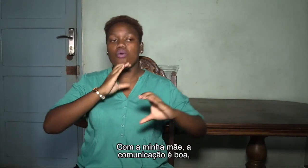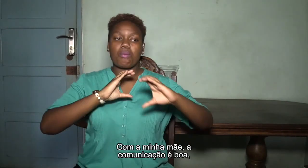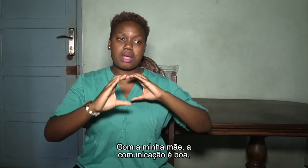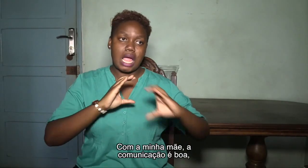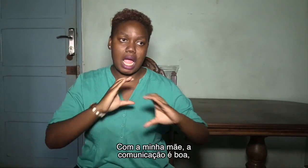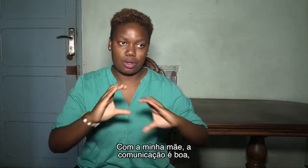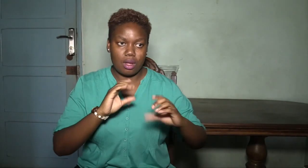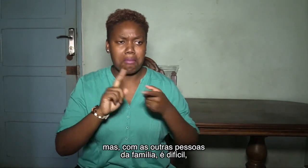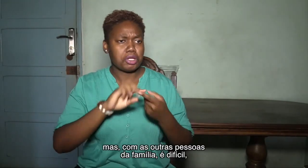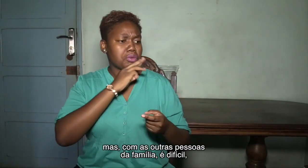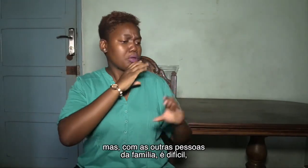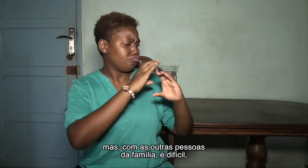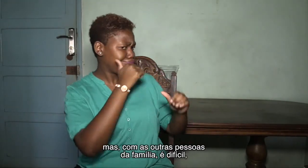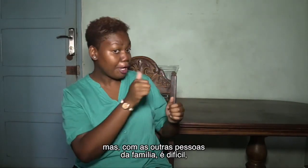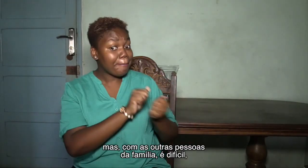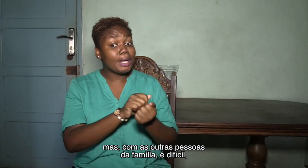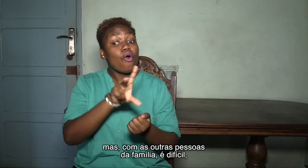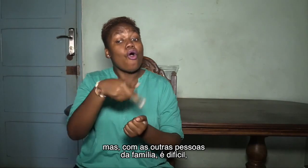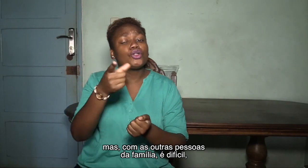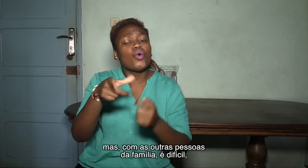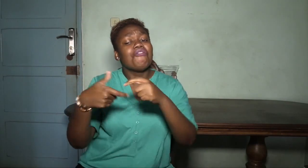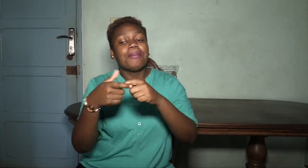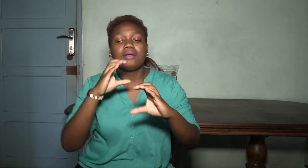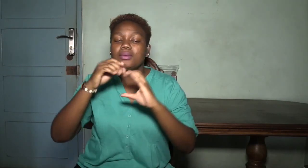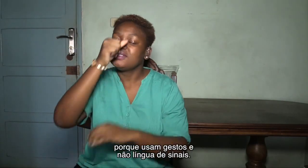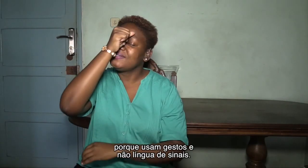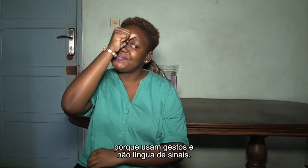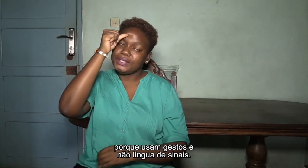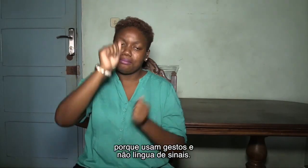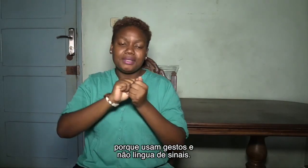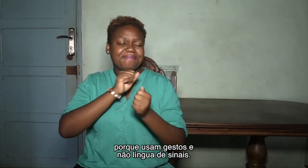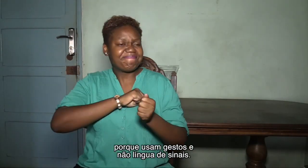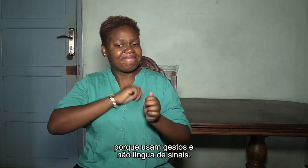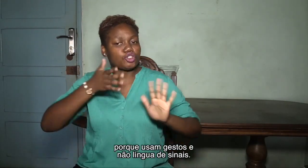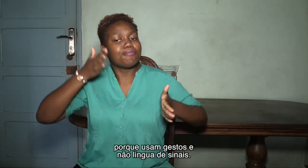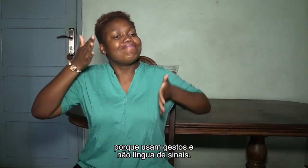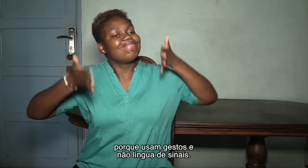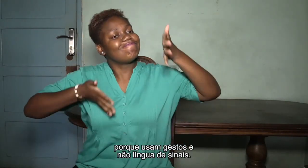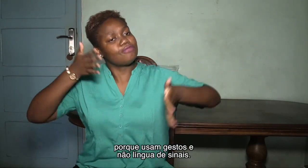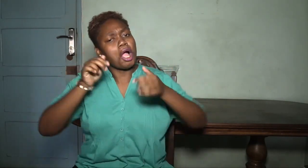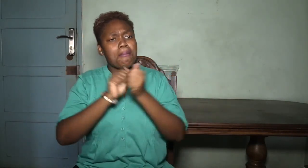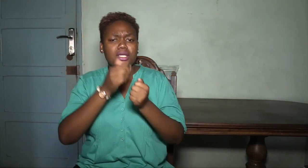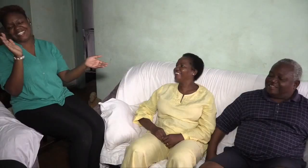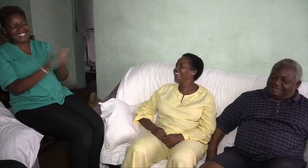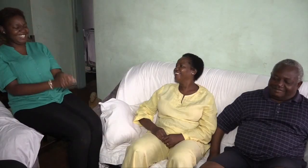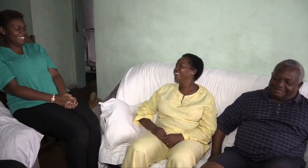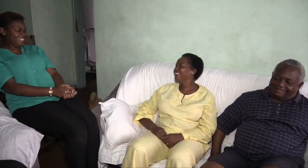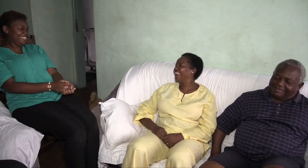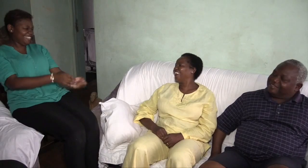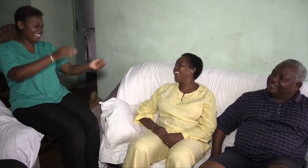a comunicação é boa. Mas com as outras pessoas da família é difícil. Porque usam gestos e não língua de sinais.